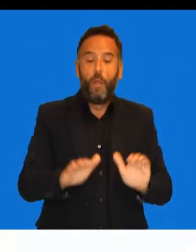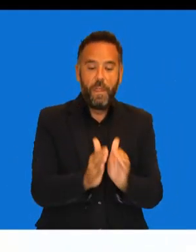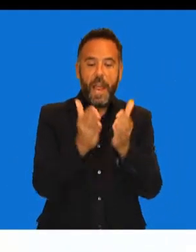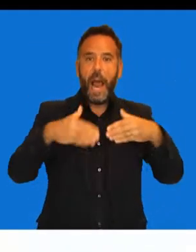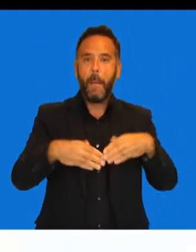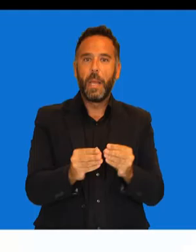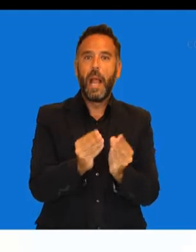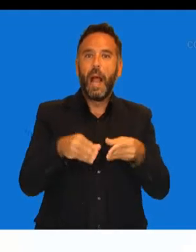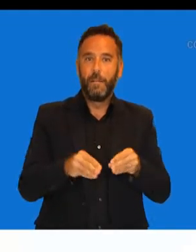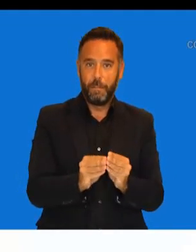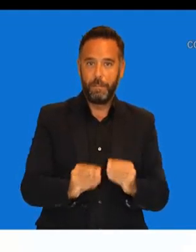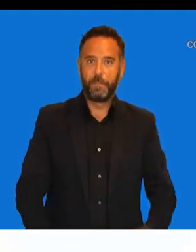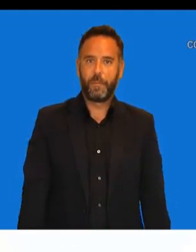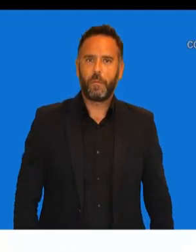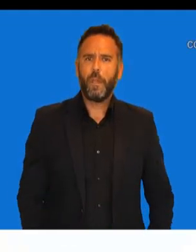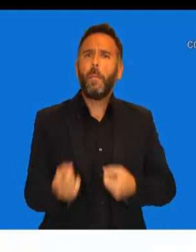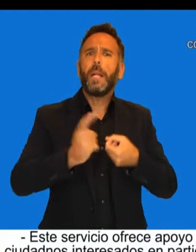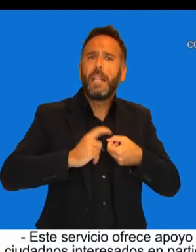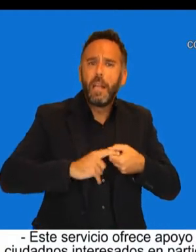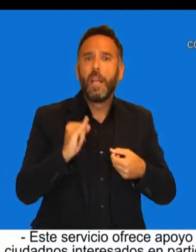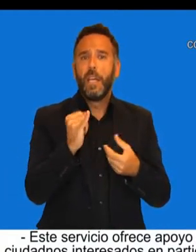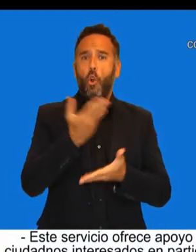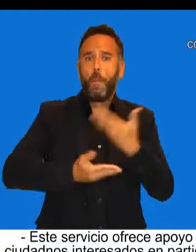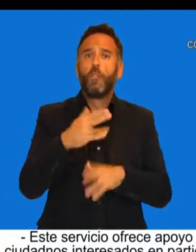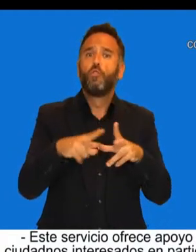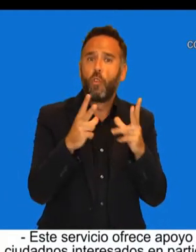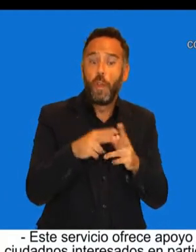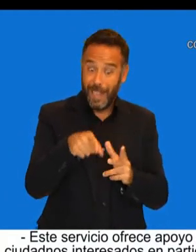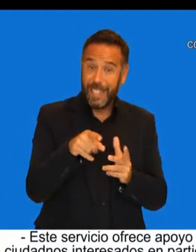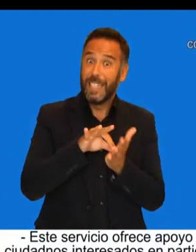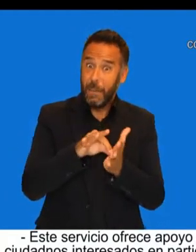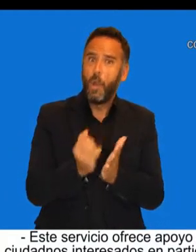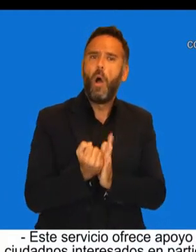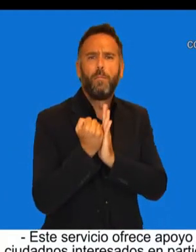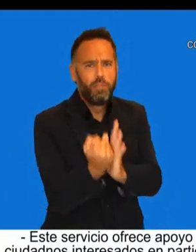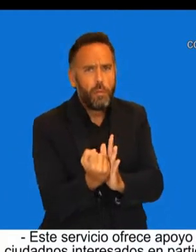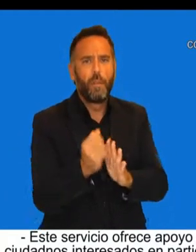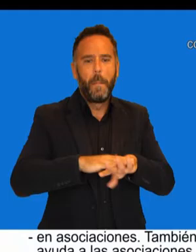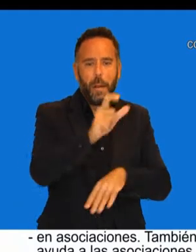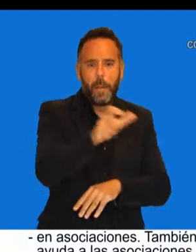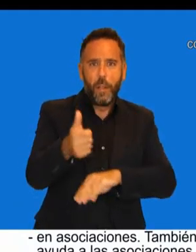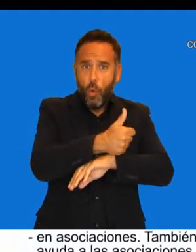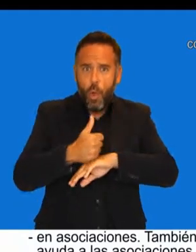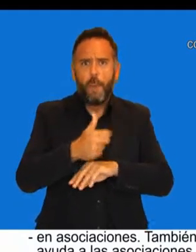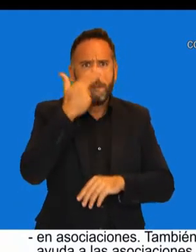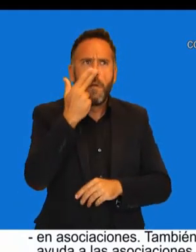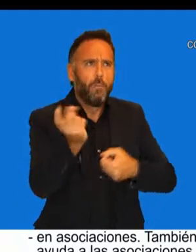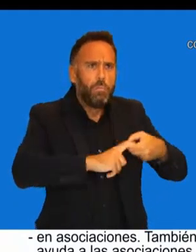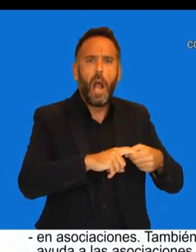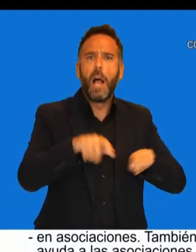Participación y colaboración social. Este servicio ofrece apoyo a ciudadanos interesados en participar en asociaciones. También ayuda